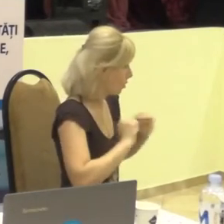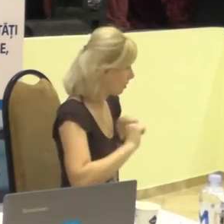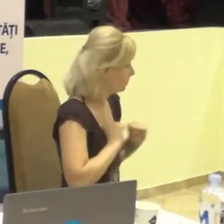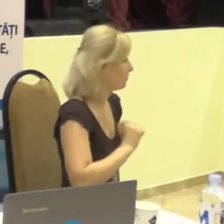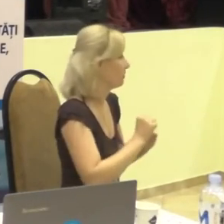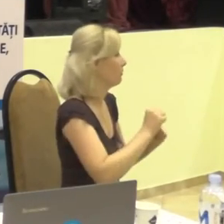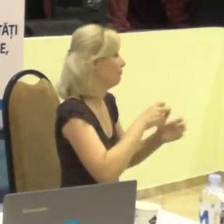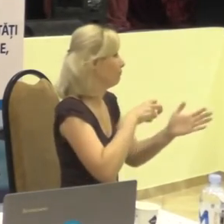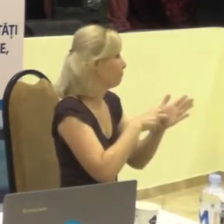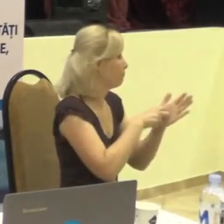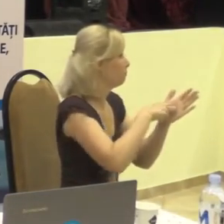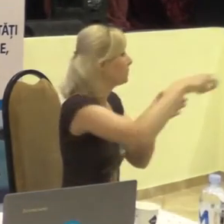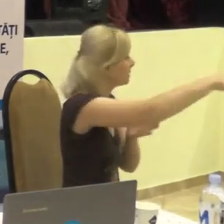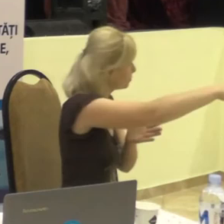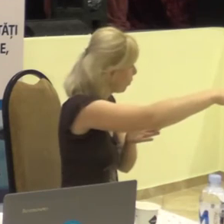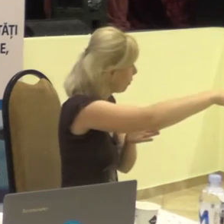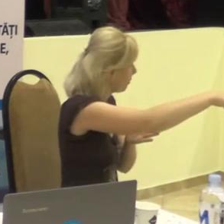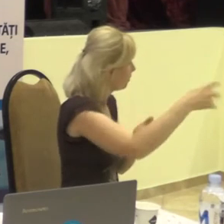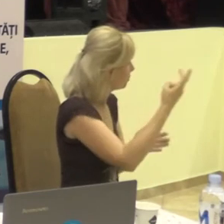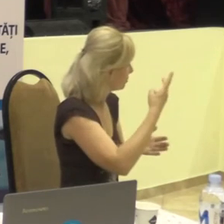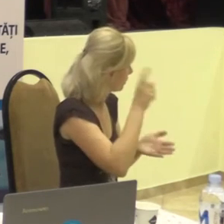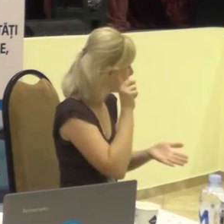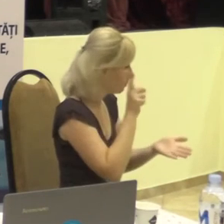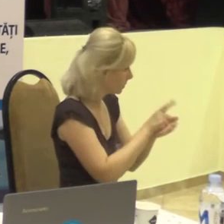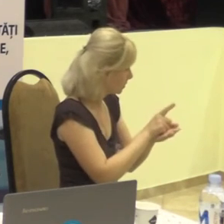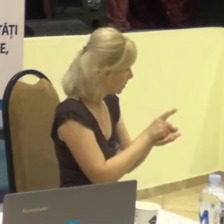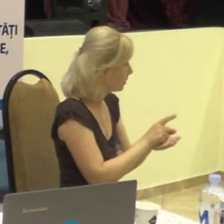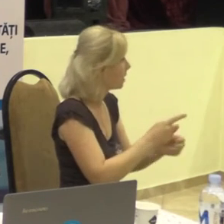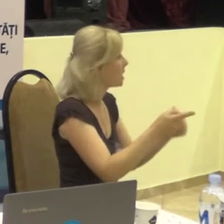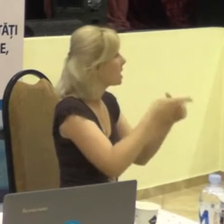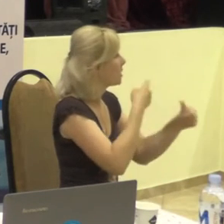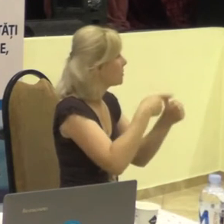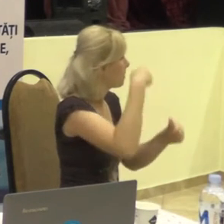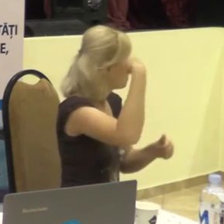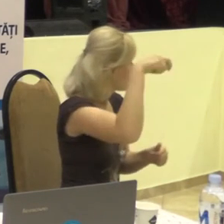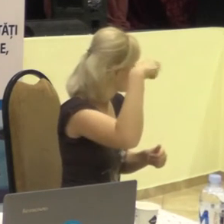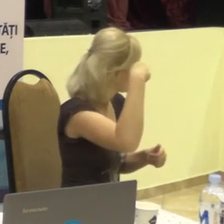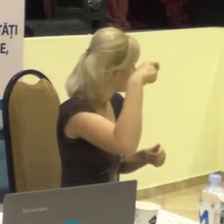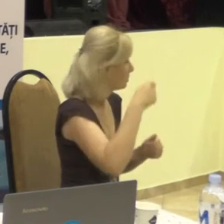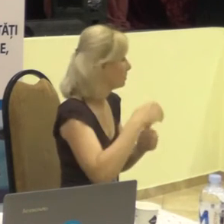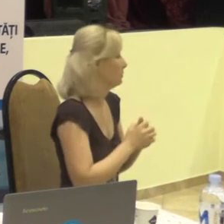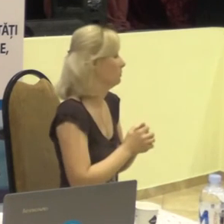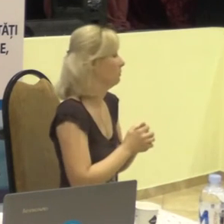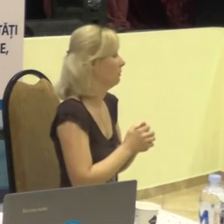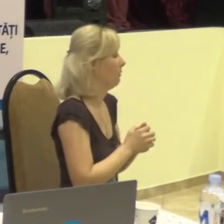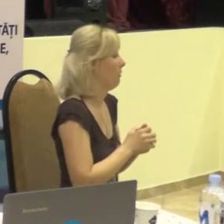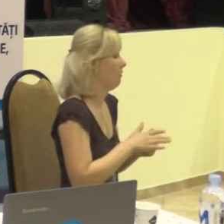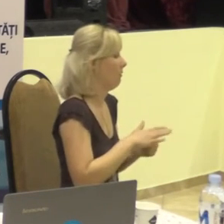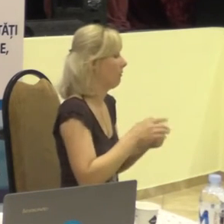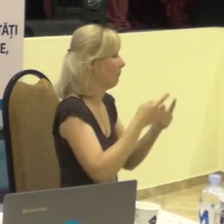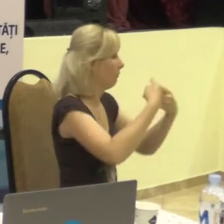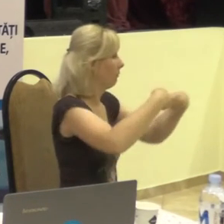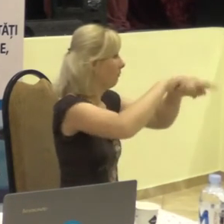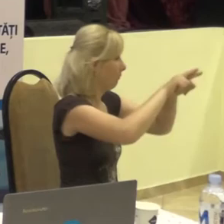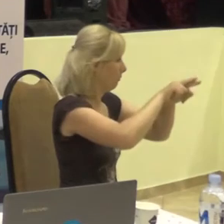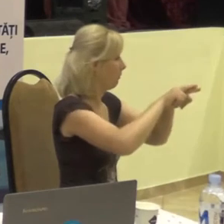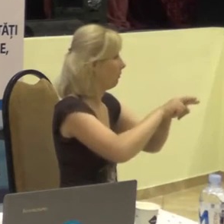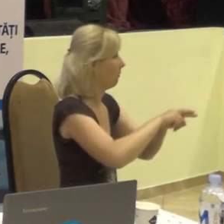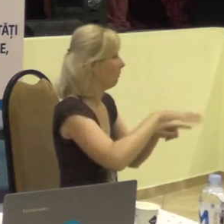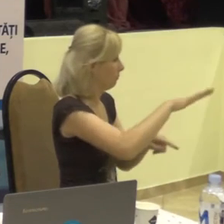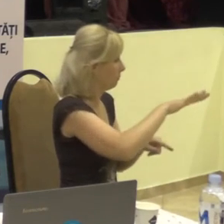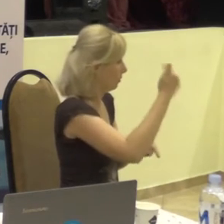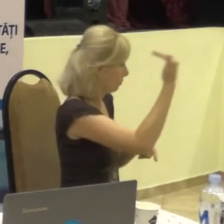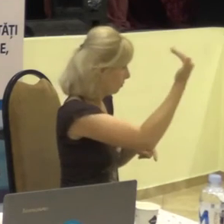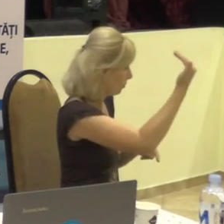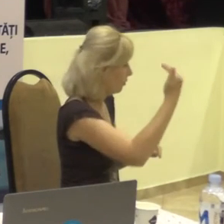unei scrisuri oficiale, în numele președintelor, filiale teritoriale sau în